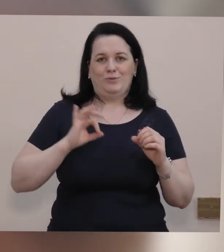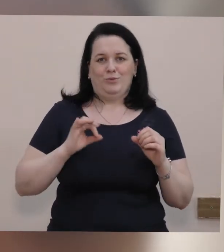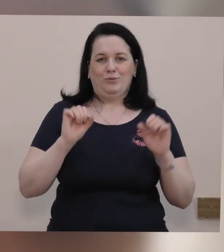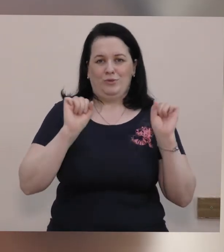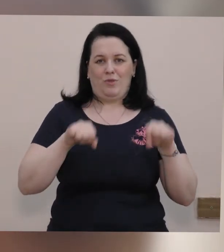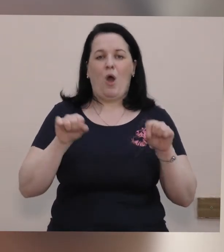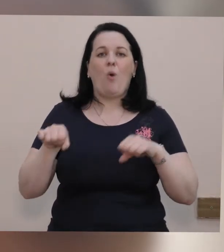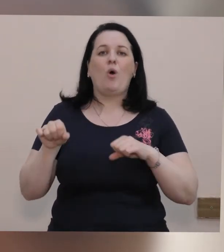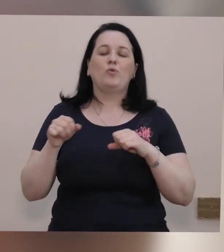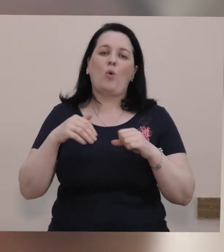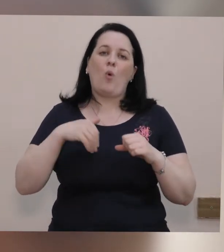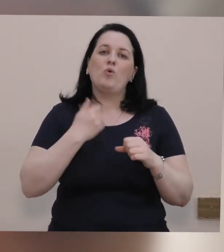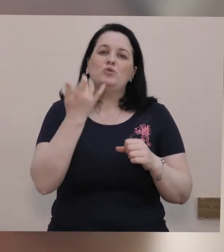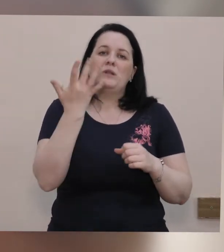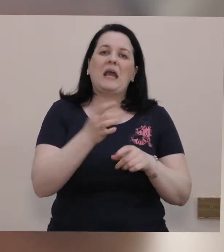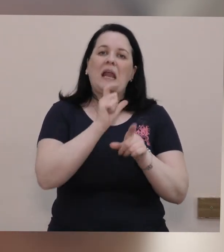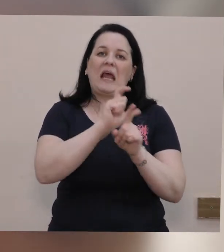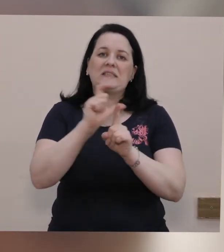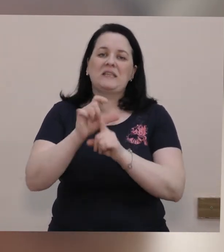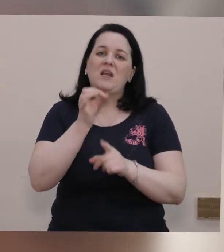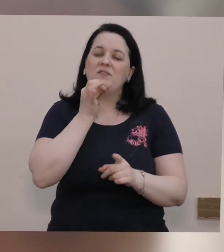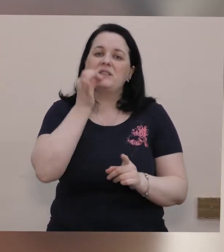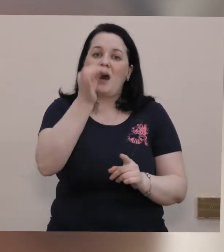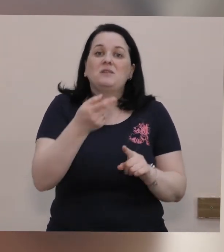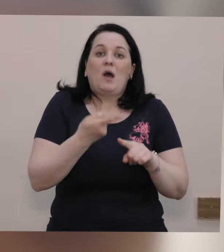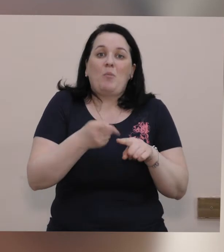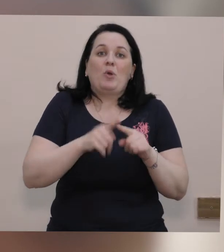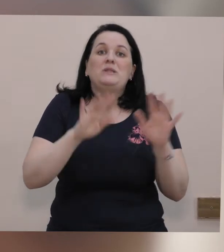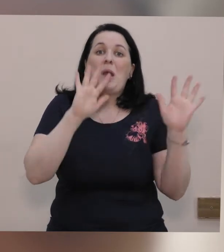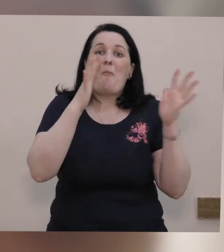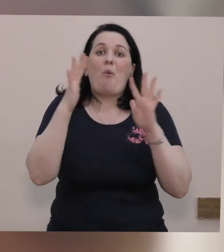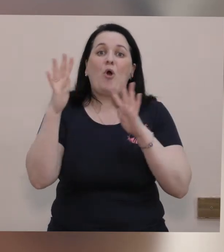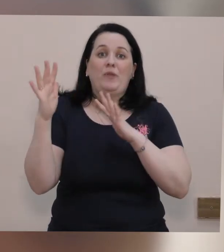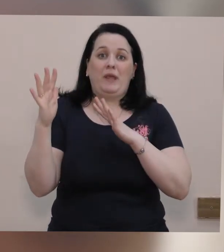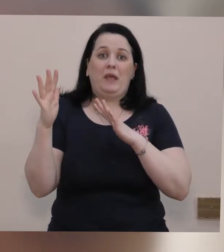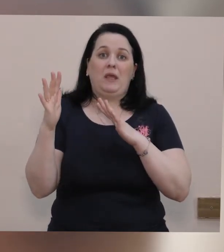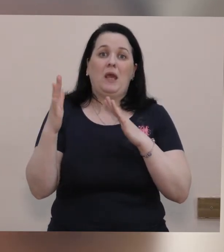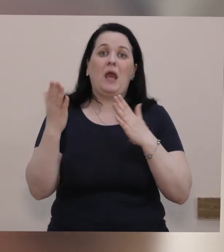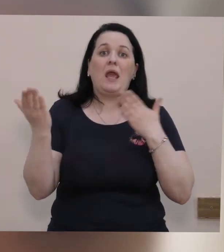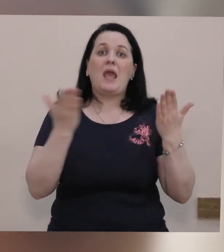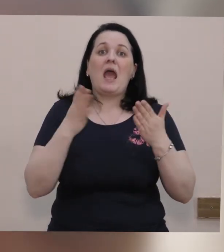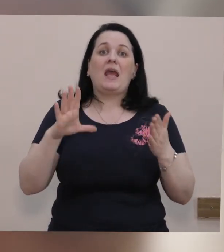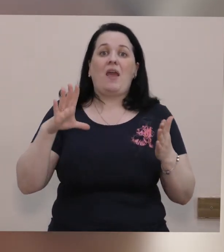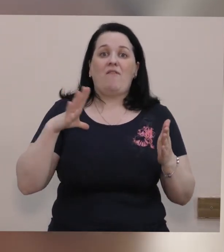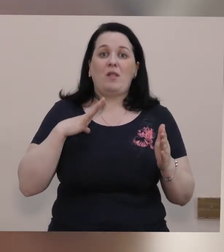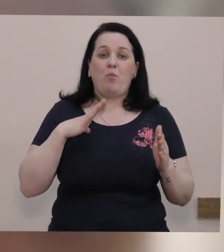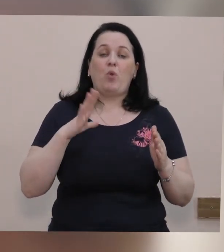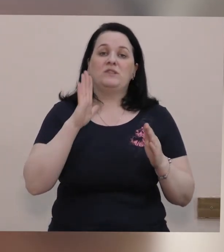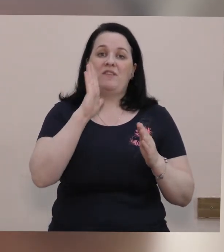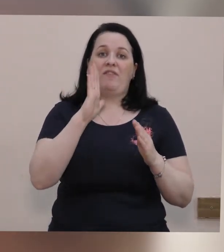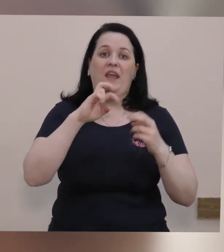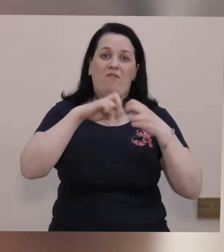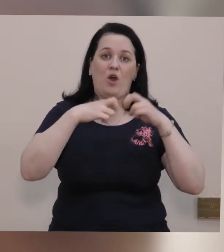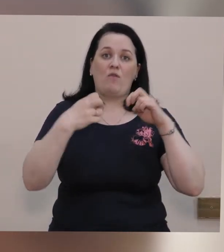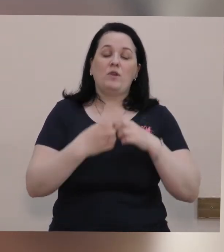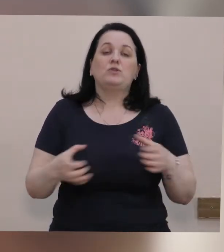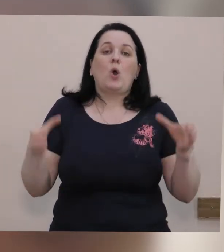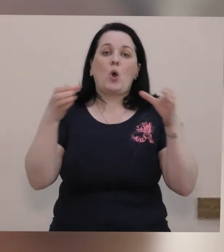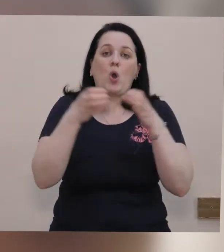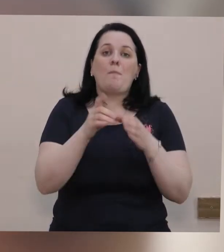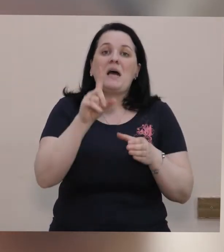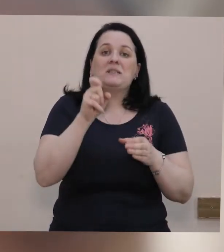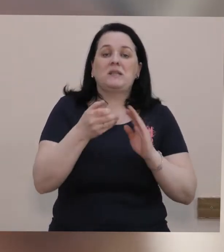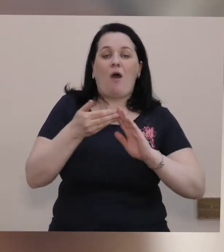нагодою, хочу декілька слів сказати про ті події, які відбулися в Івано-Франківській